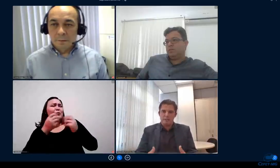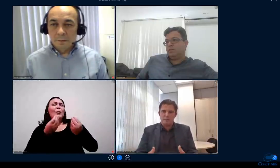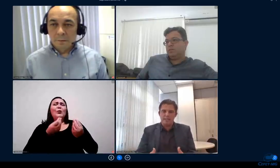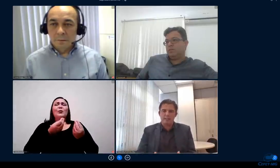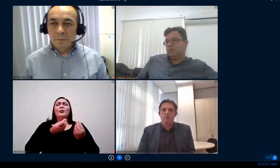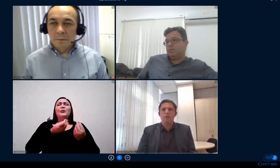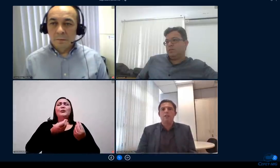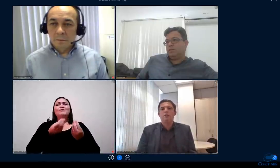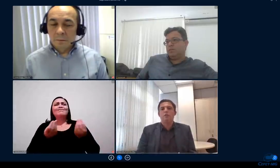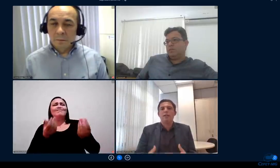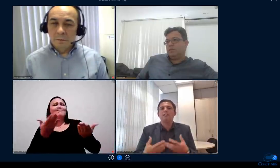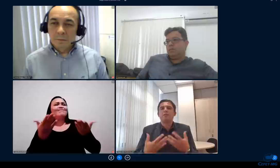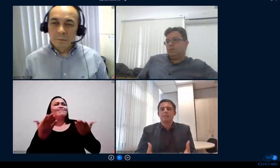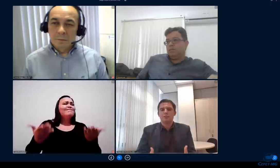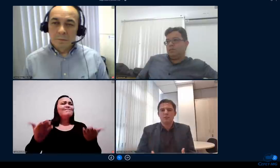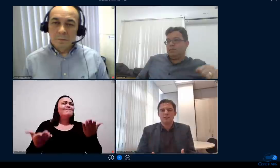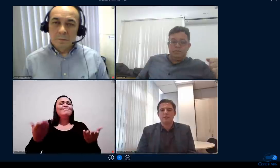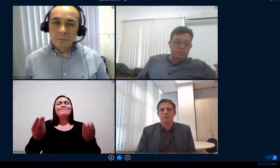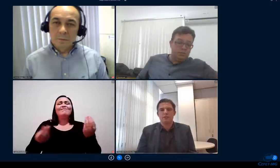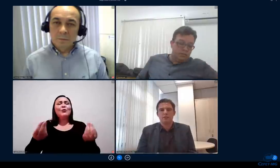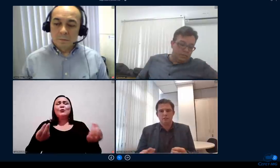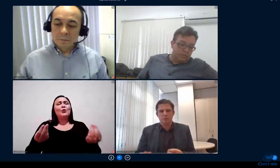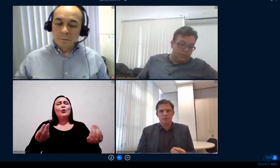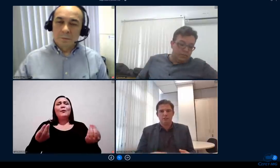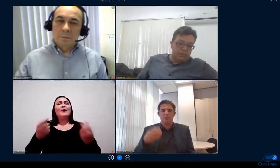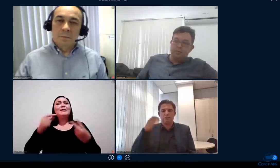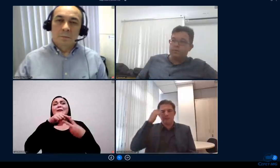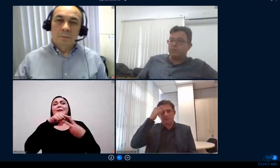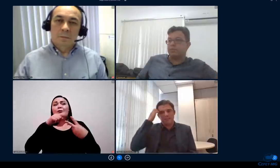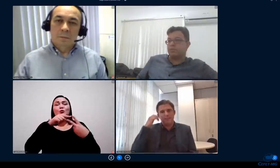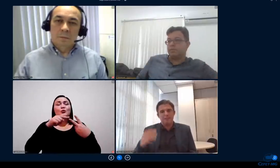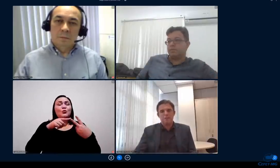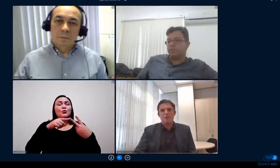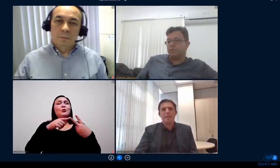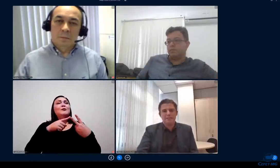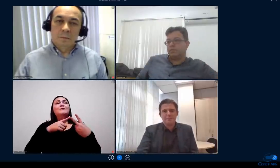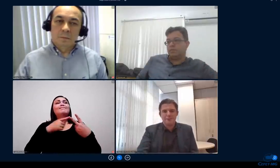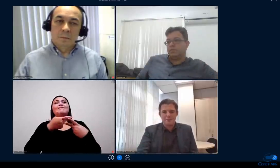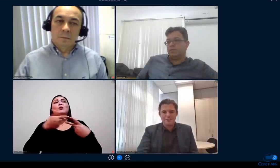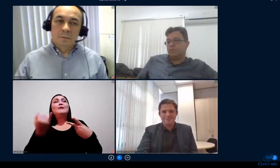equilibrar no momento quais são essas duas questões nos institutos de vocês uma palavra por favor